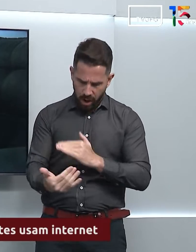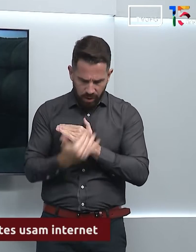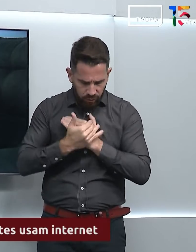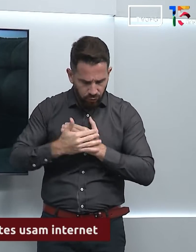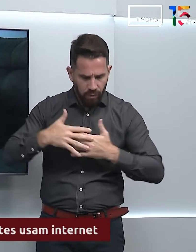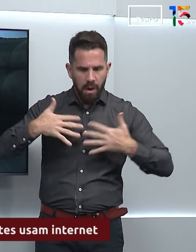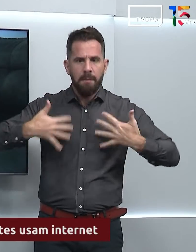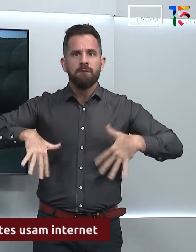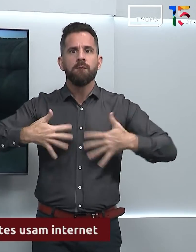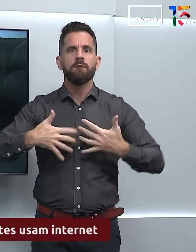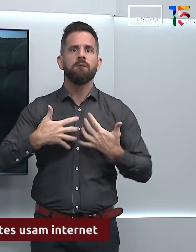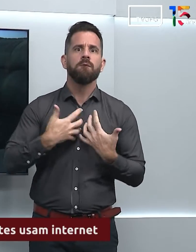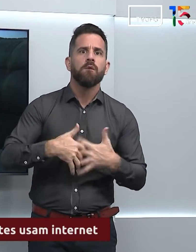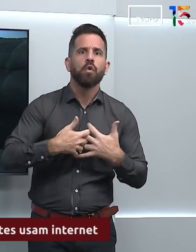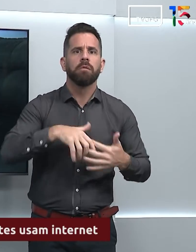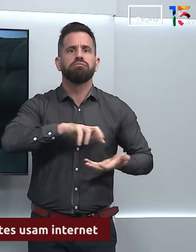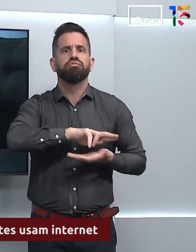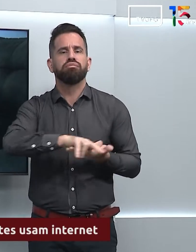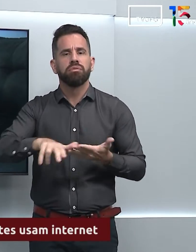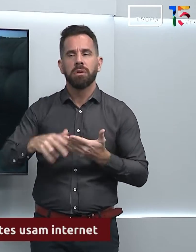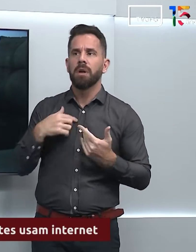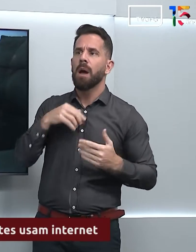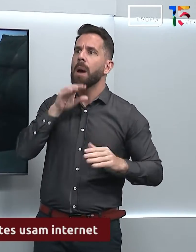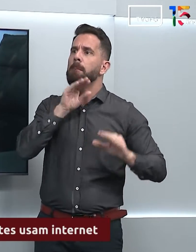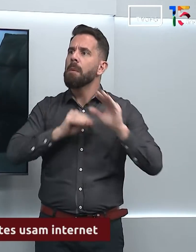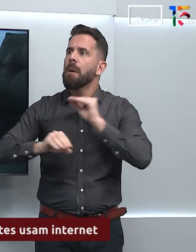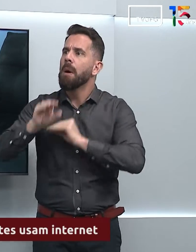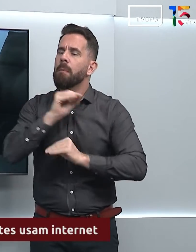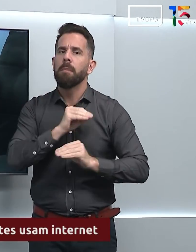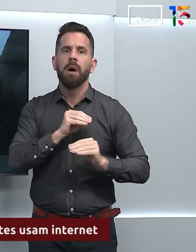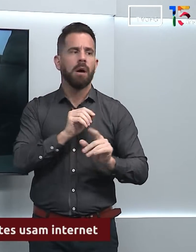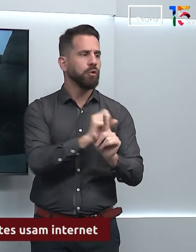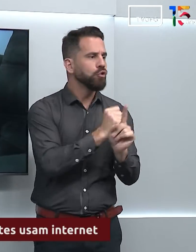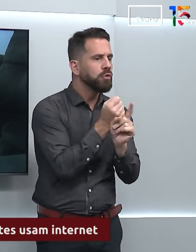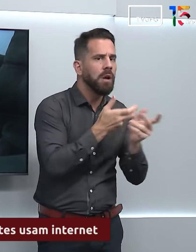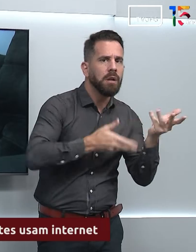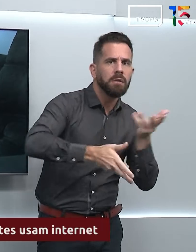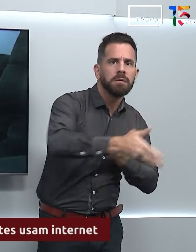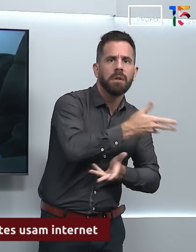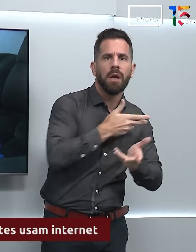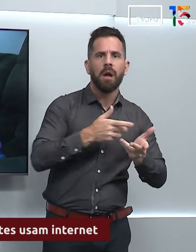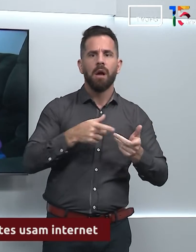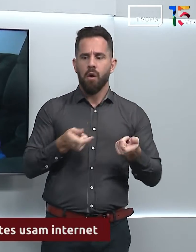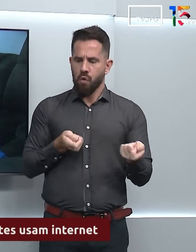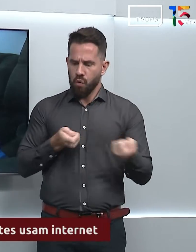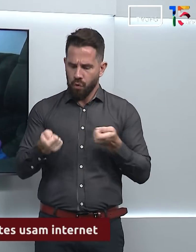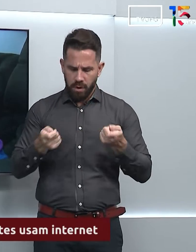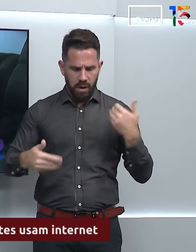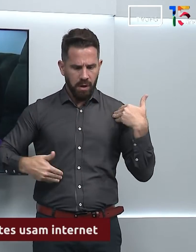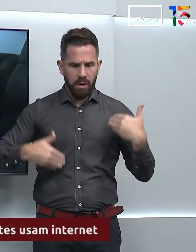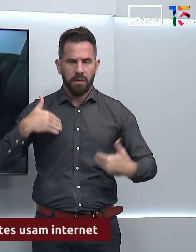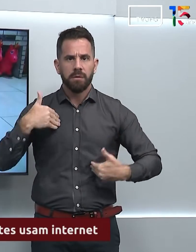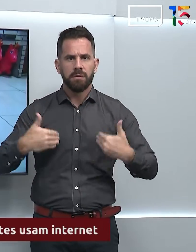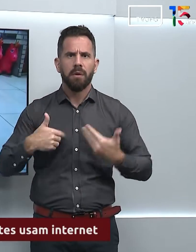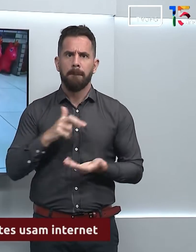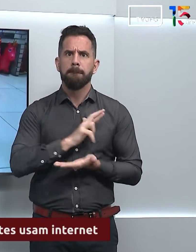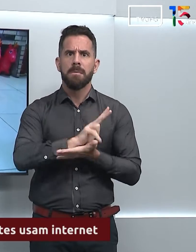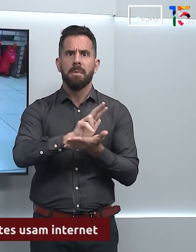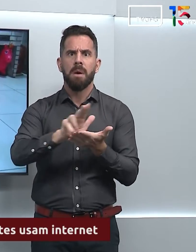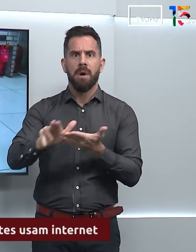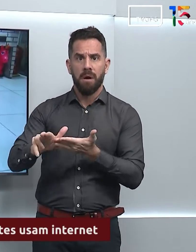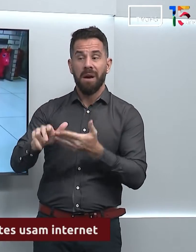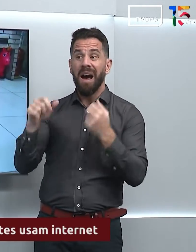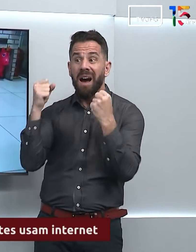fala, a capacidade de socializar, a coordenação motora e várias outras. A atividade